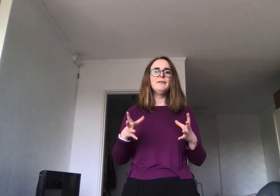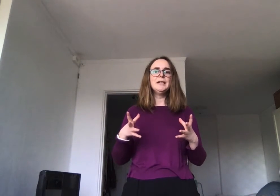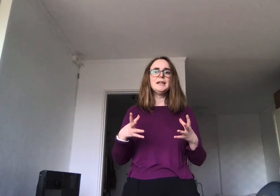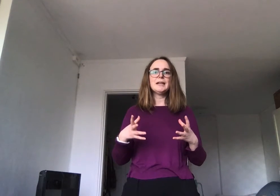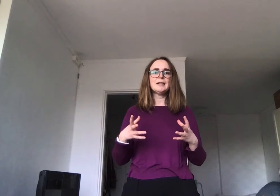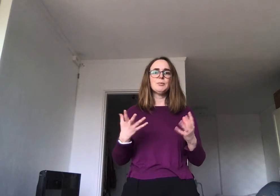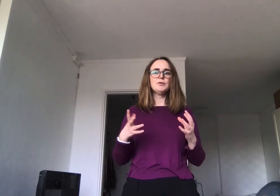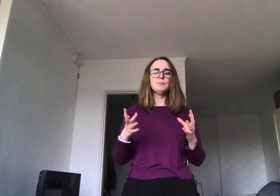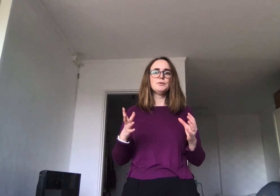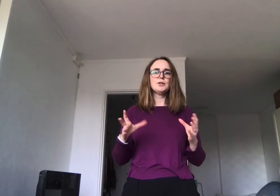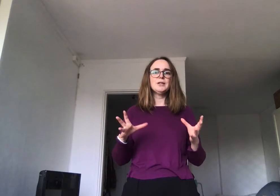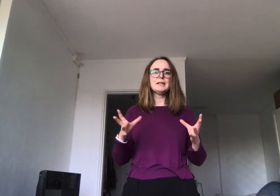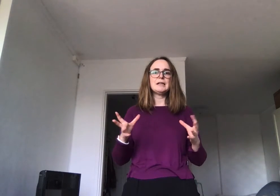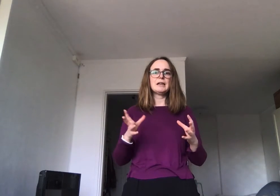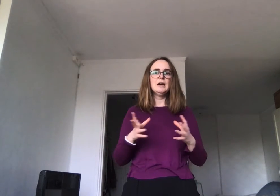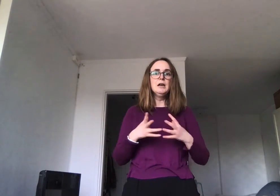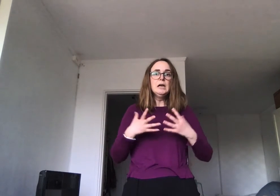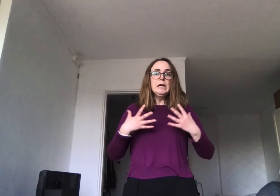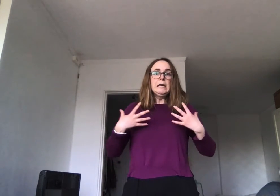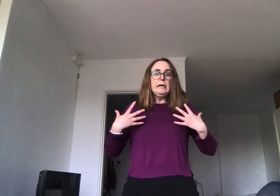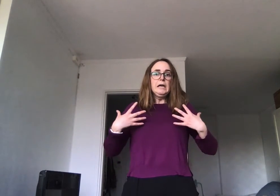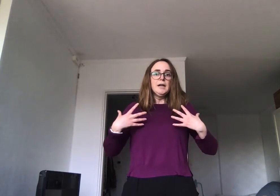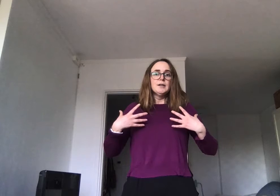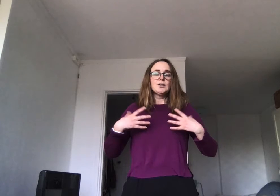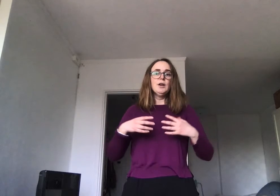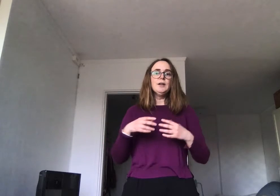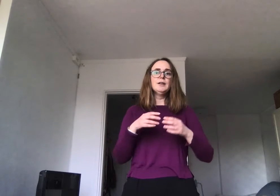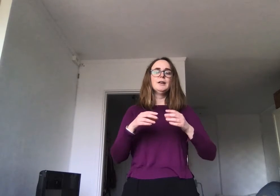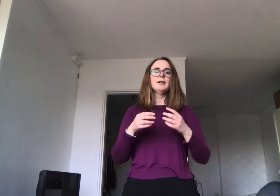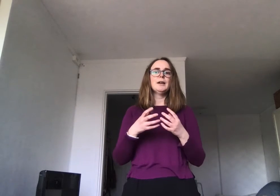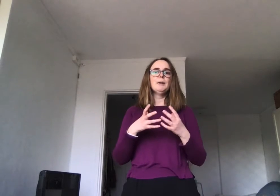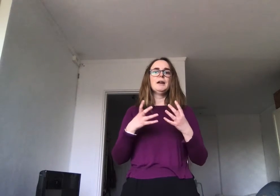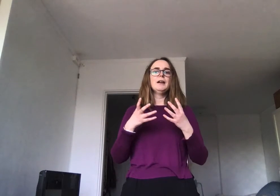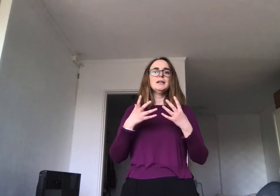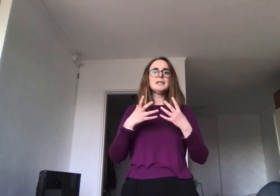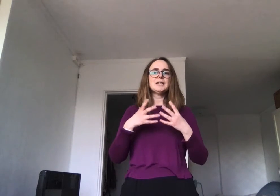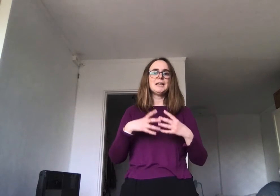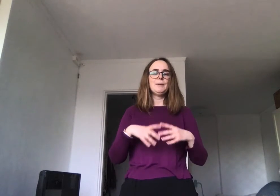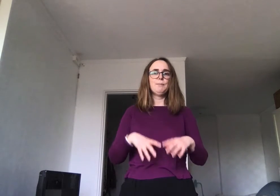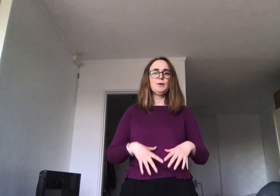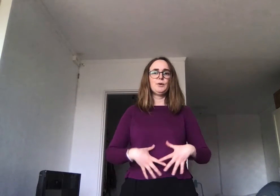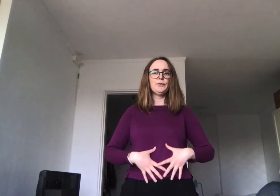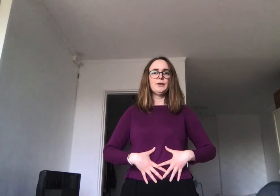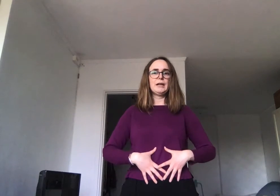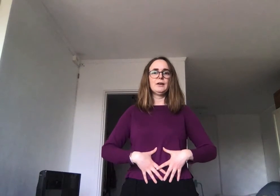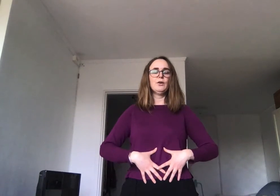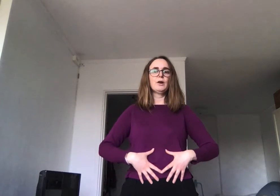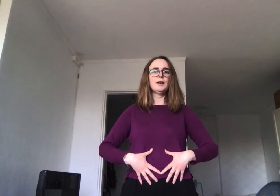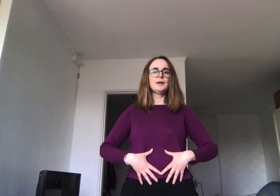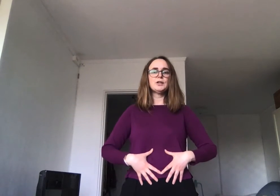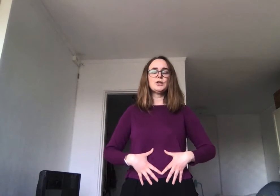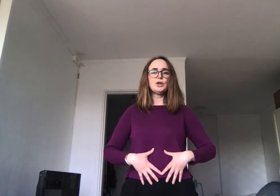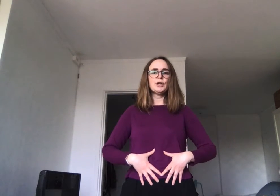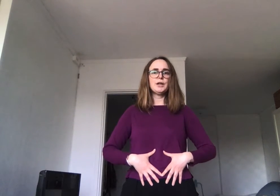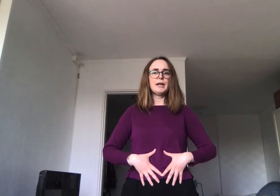ikke etter pusten. Jeg sier ikke. Sånn. Jeg bare slipper luften inn og la den synke ned.